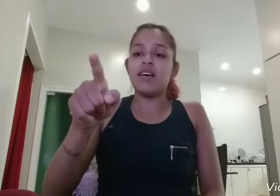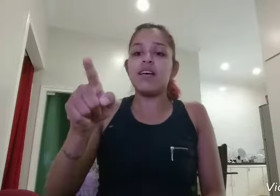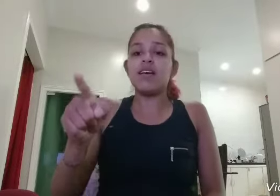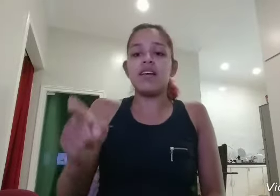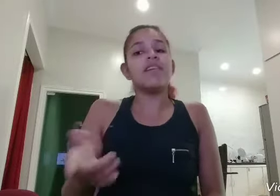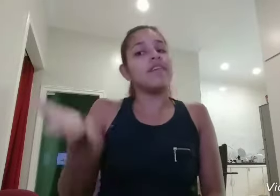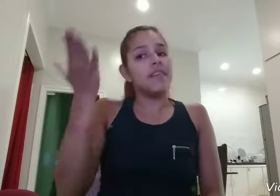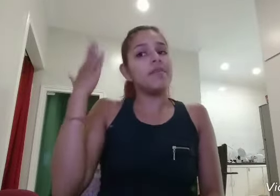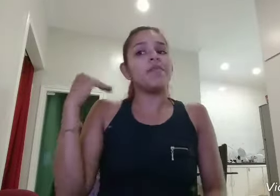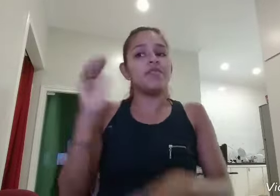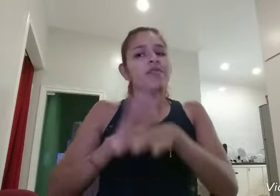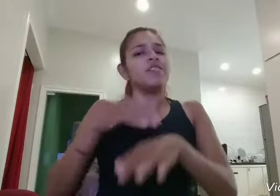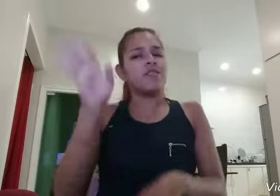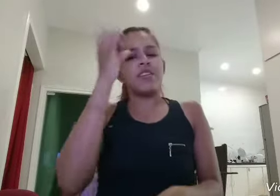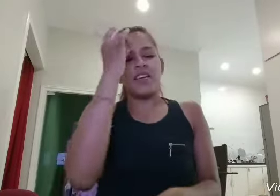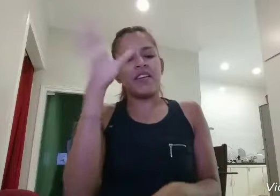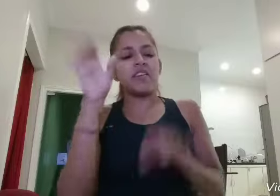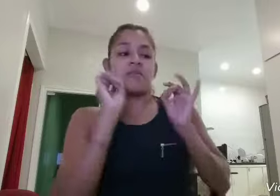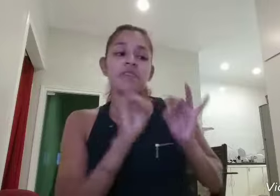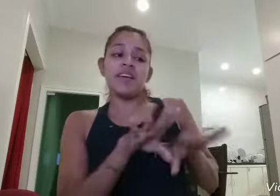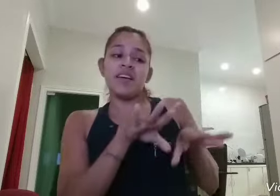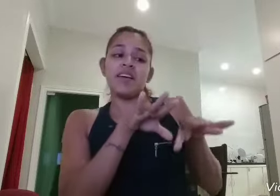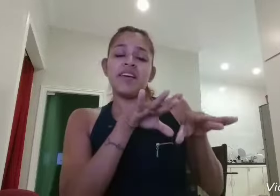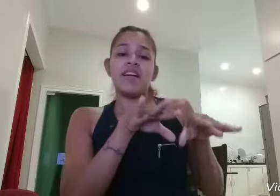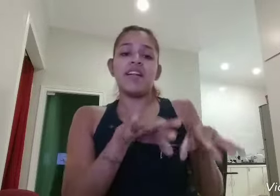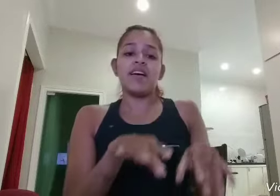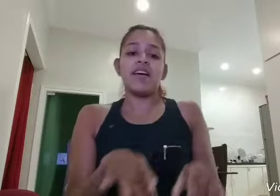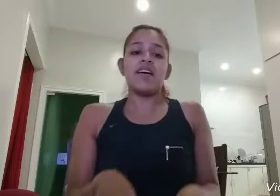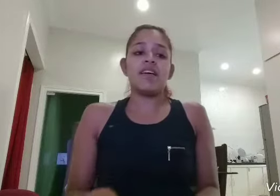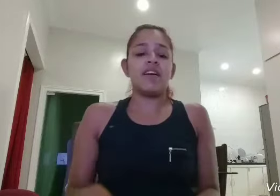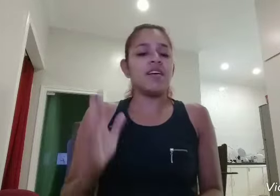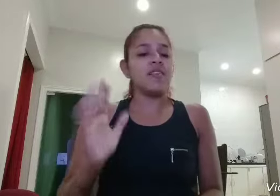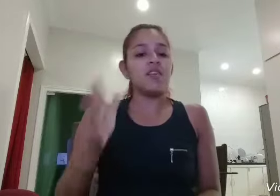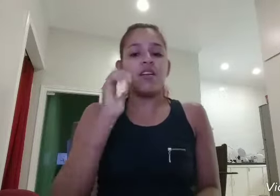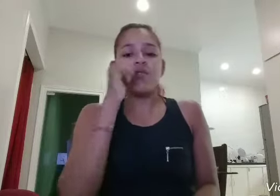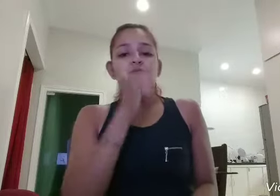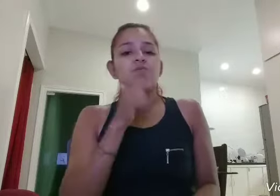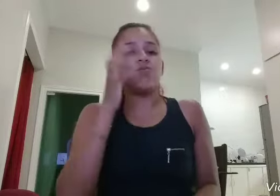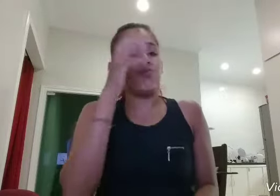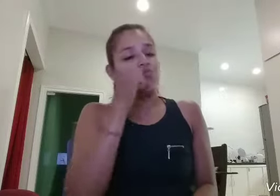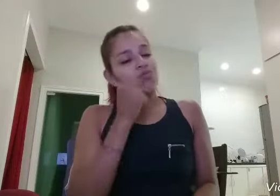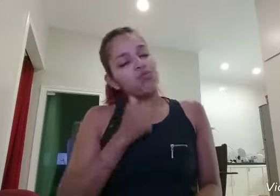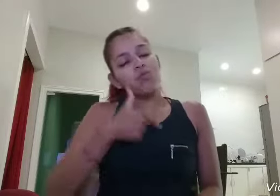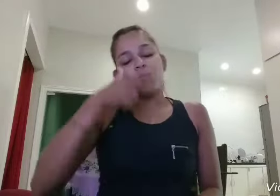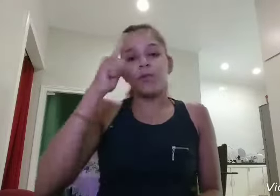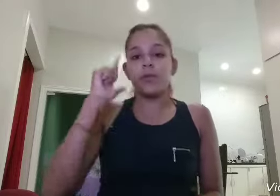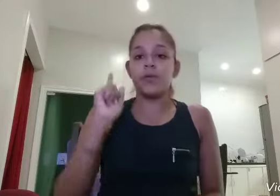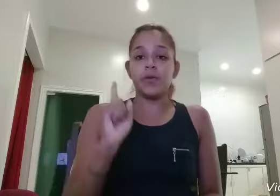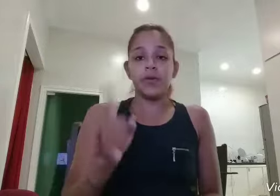Era mais fácil pelo dedo dela Agora ela tá dormindo muito E